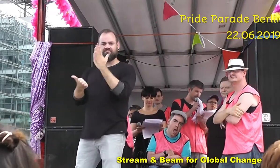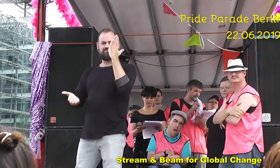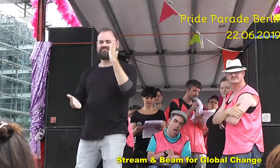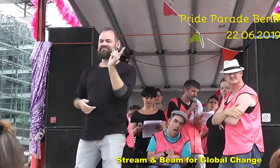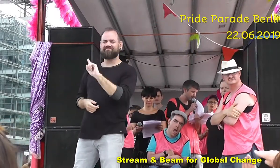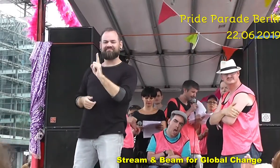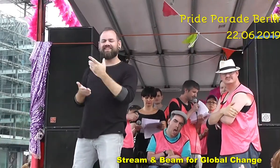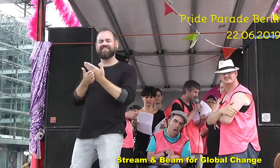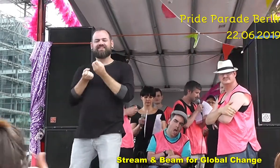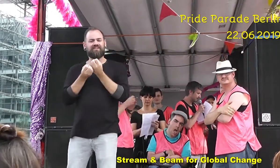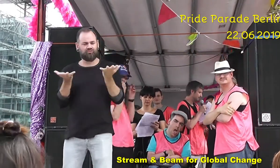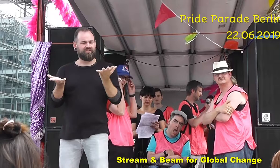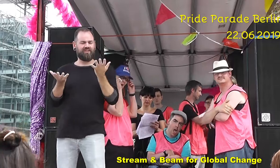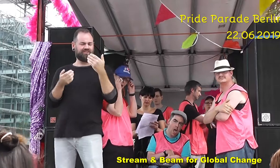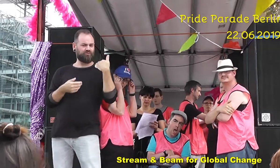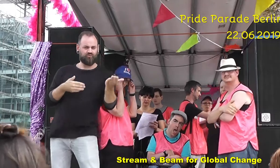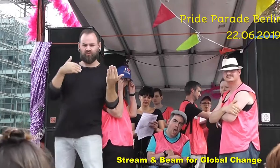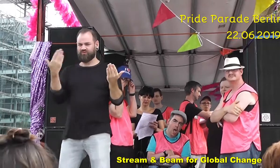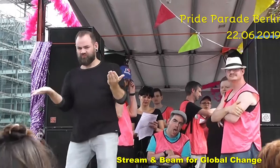das nicht so fühlt, soll behandelt werden.